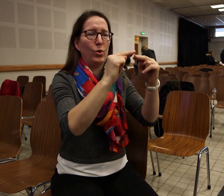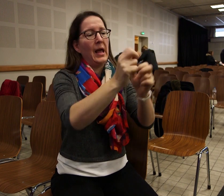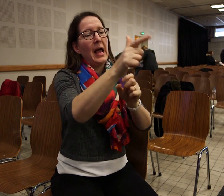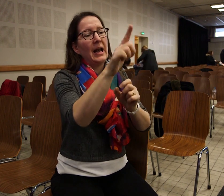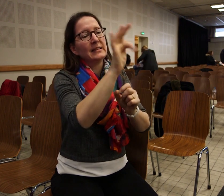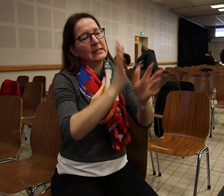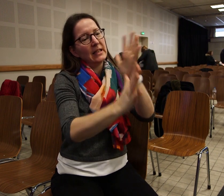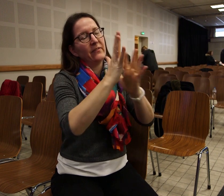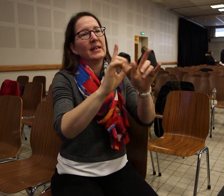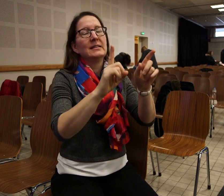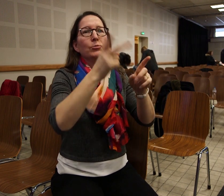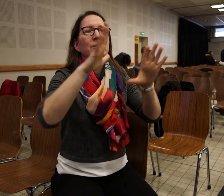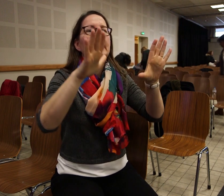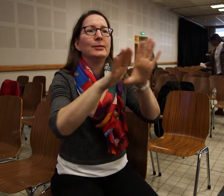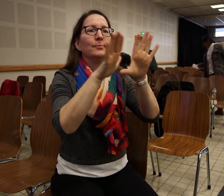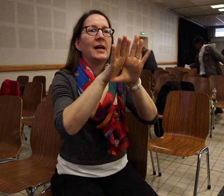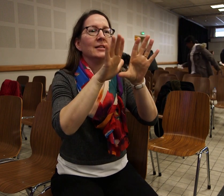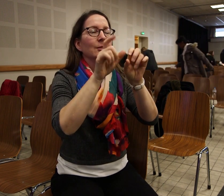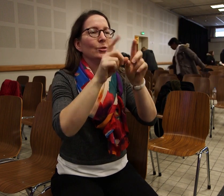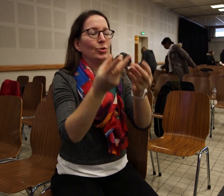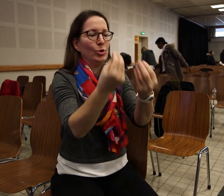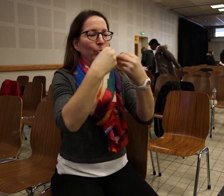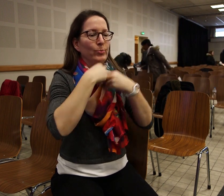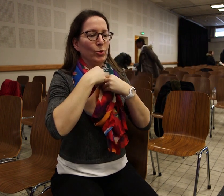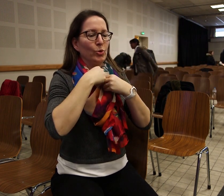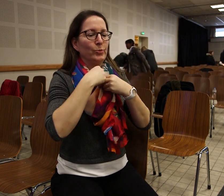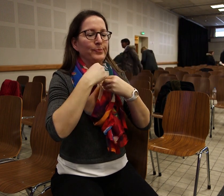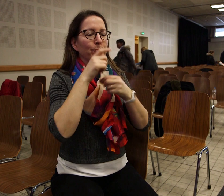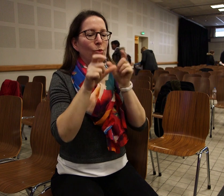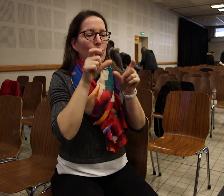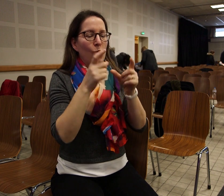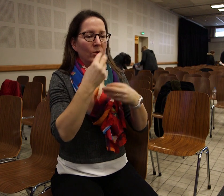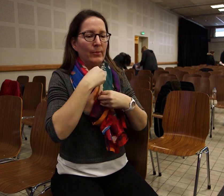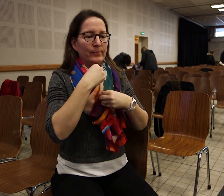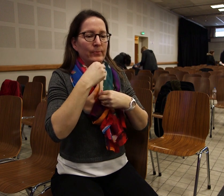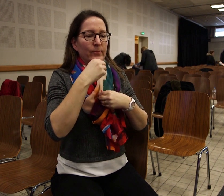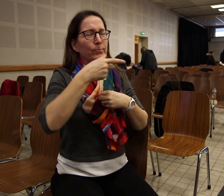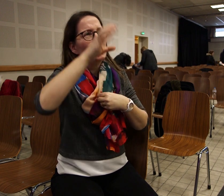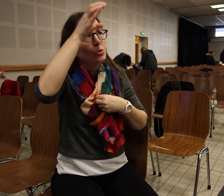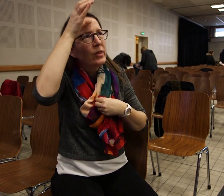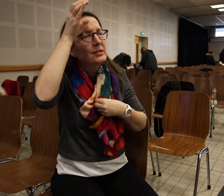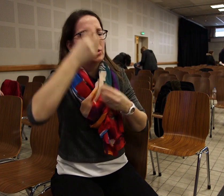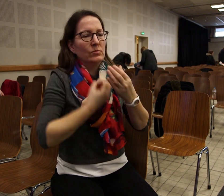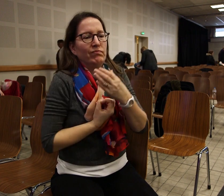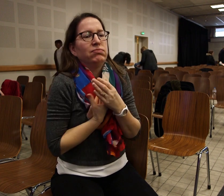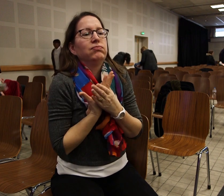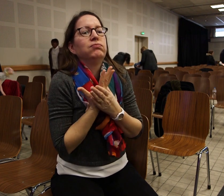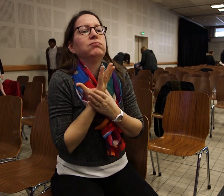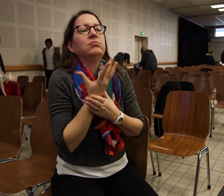signes aussi, comme c'est très imagé, on peut beaucoup mieux recevoir les mots, recevoir le vocabulaire, grandir. Et notre foi peut croître,